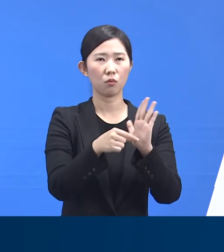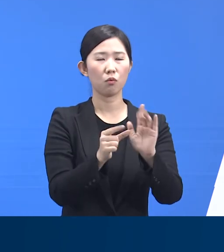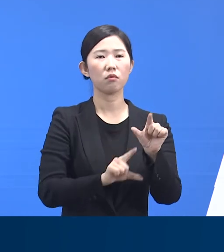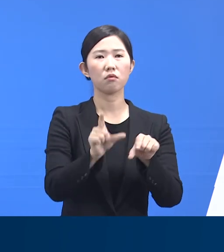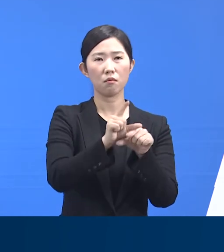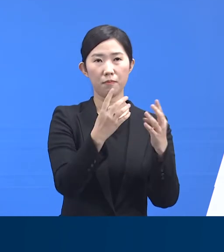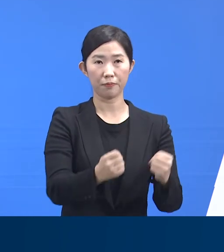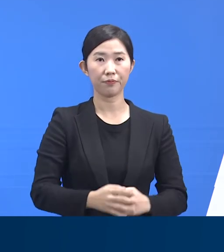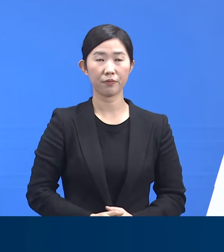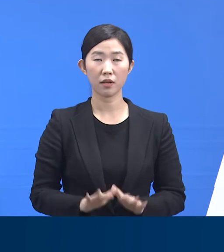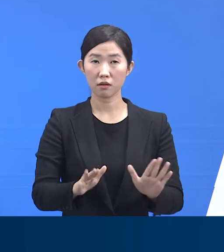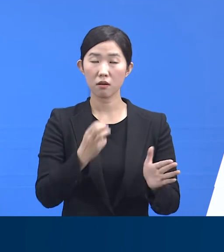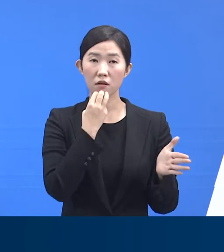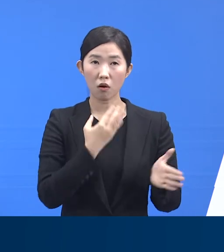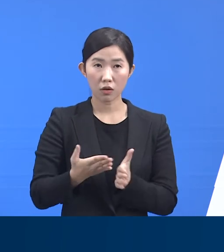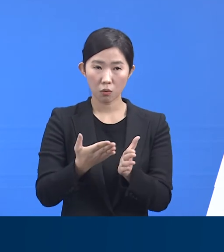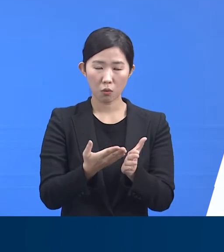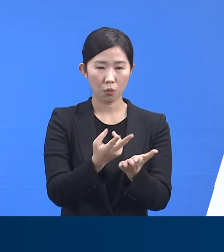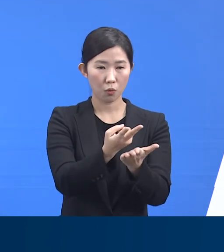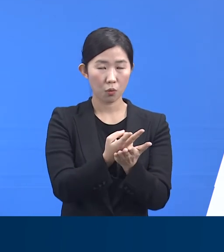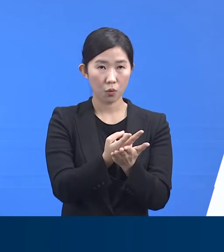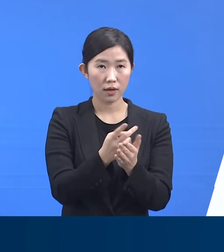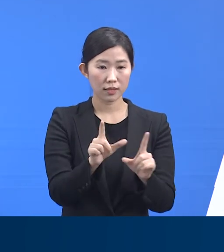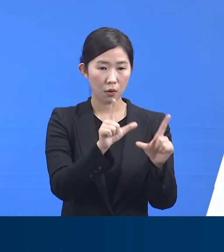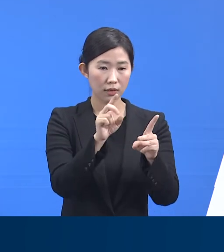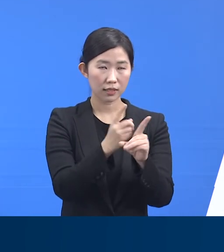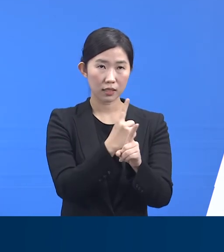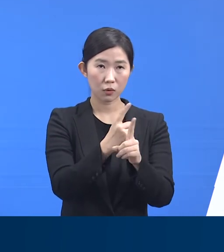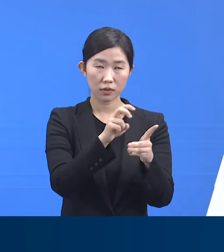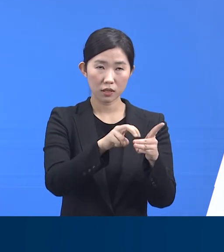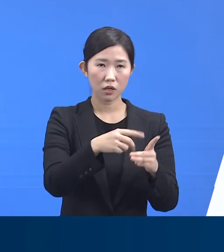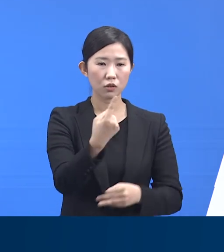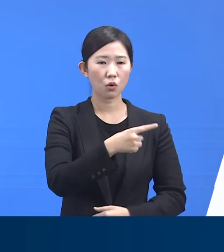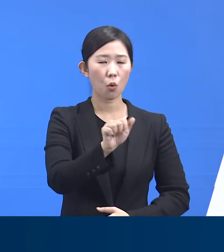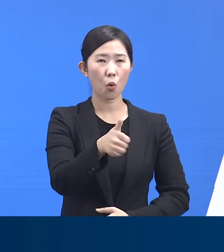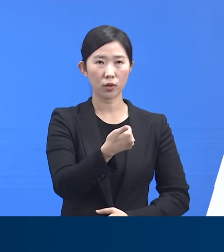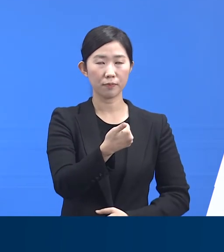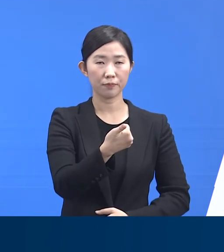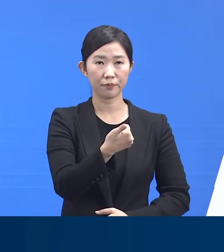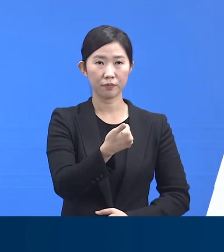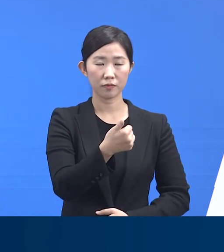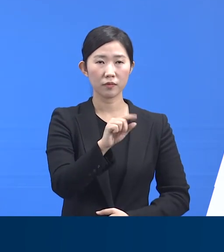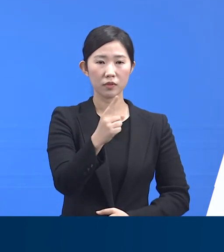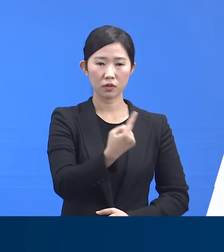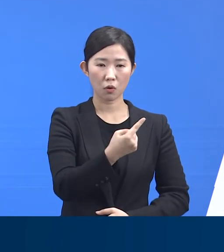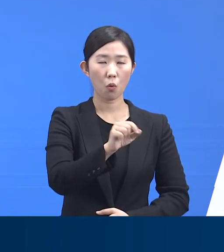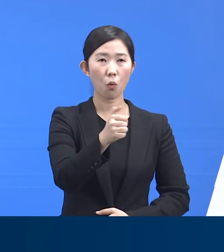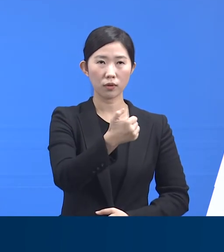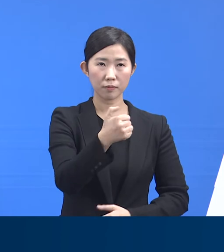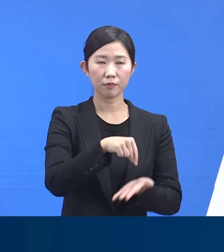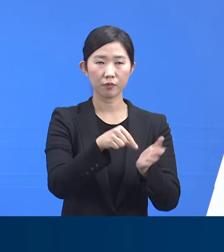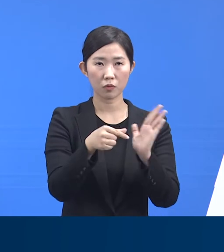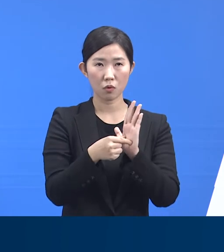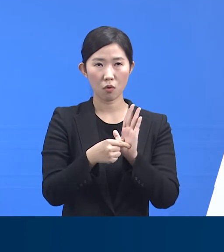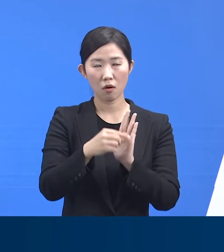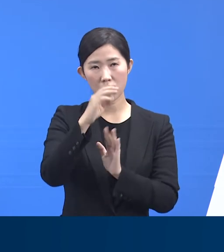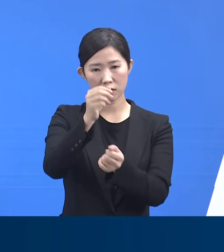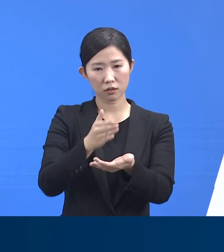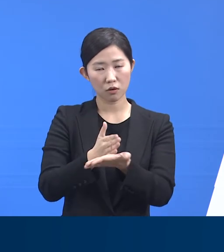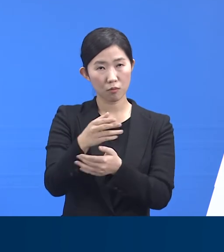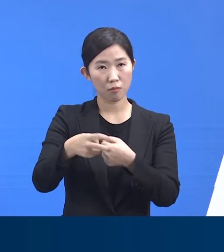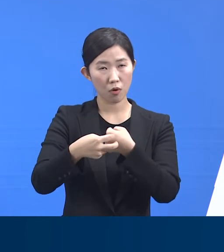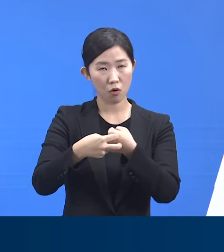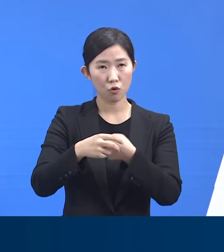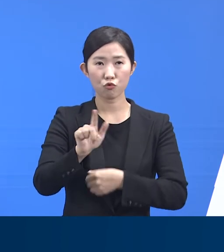현재 경기도가 확보한 병상은 생활치료센터 1,056병상, 감염병 전담병원 630병상, 중증 환자 병상